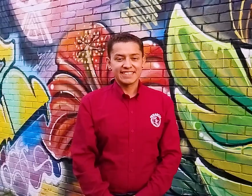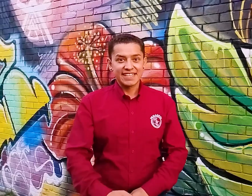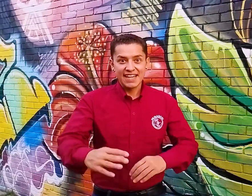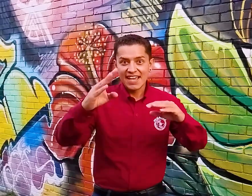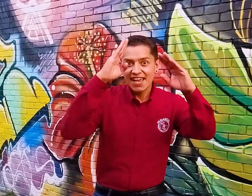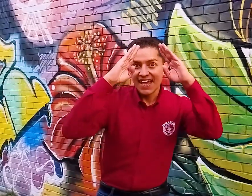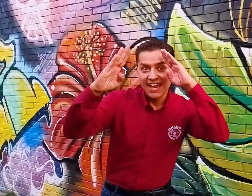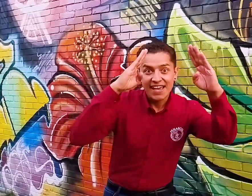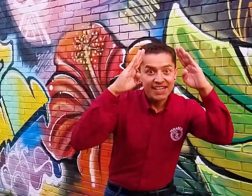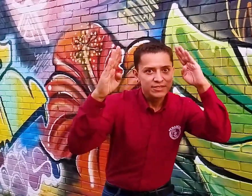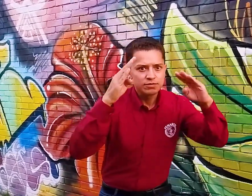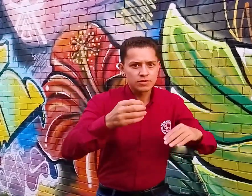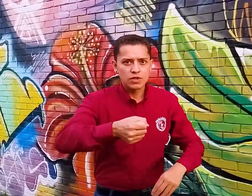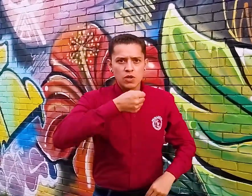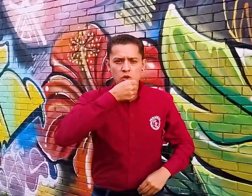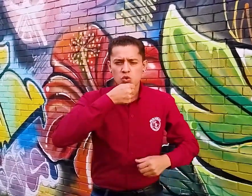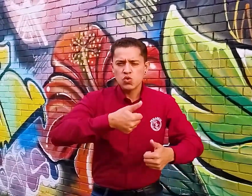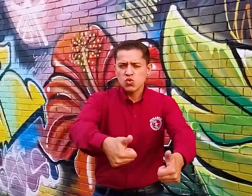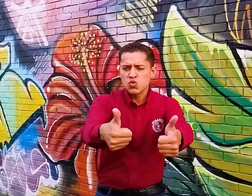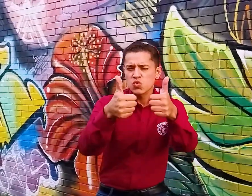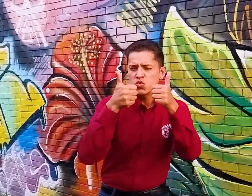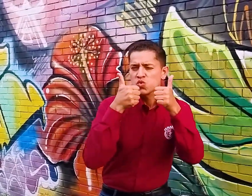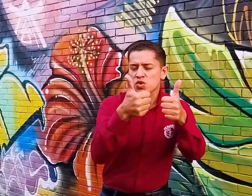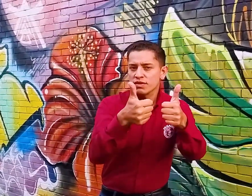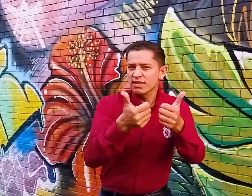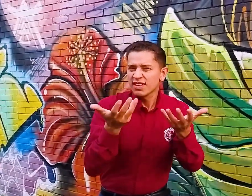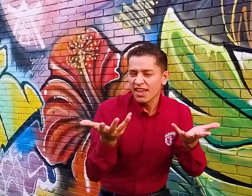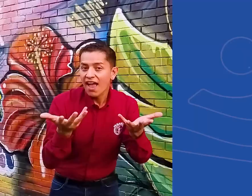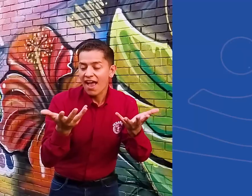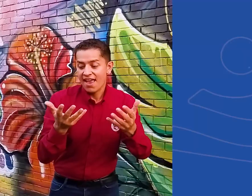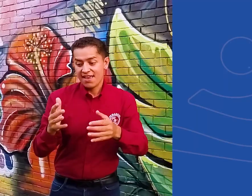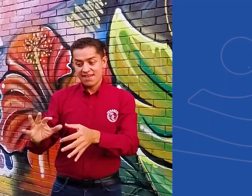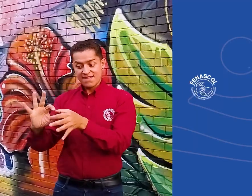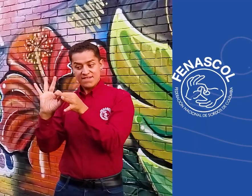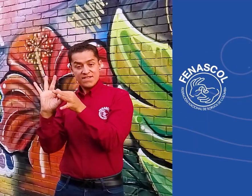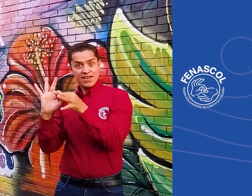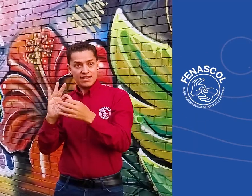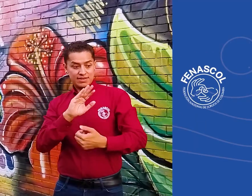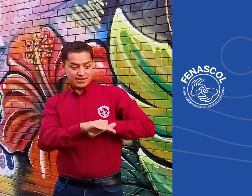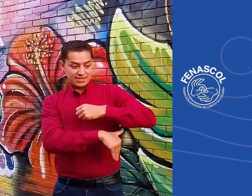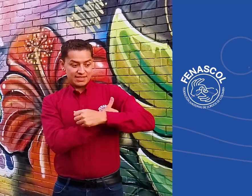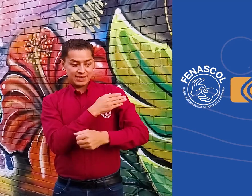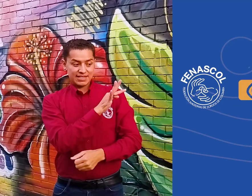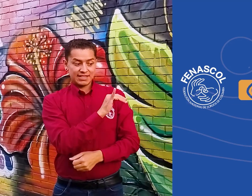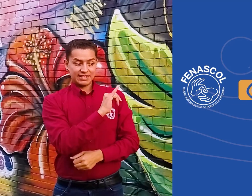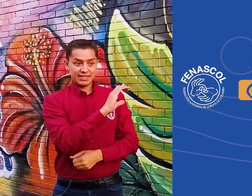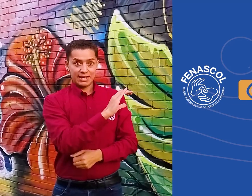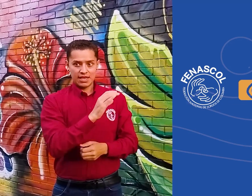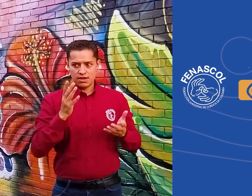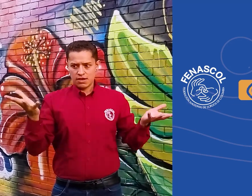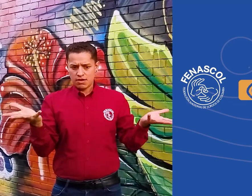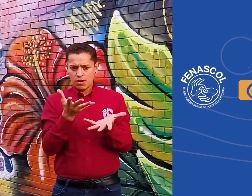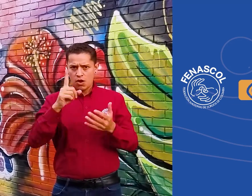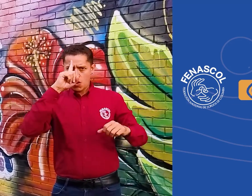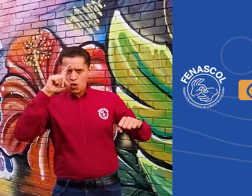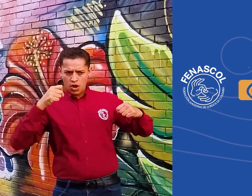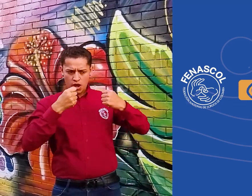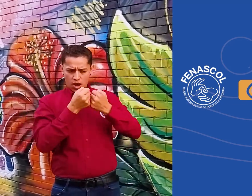¡Hola, hola! Les tenemos una excelente noticia. El convenio FENASCOL y MINTIC, por el cual se presta el